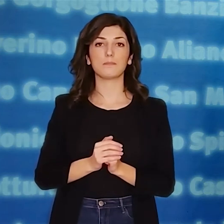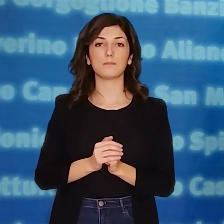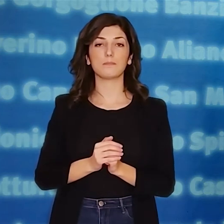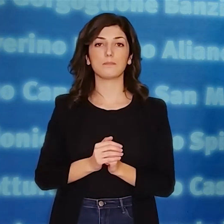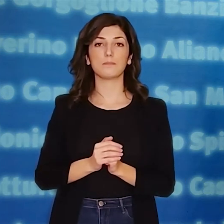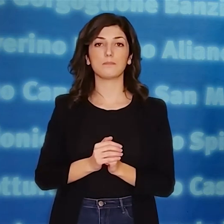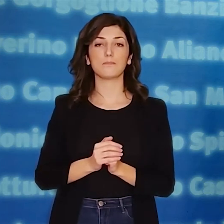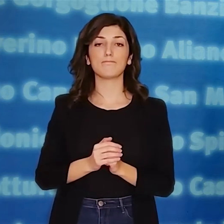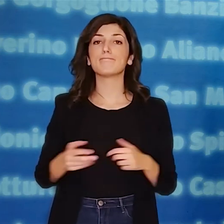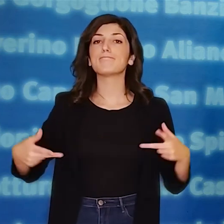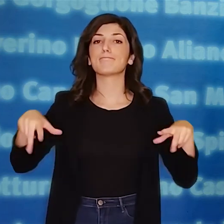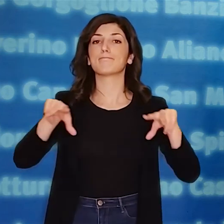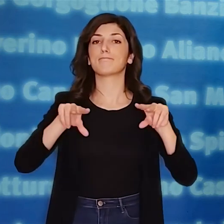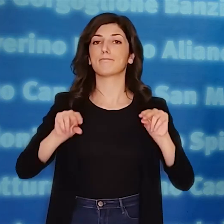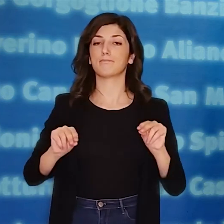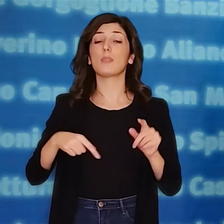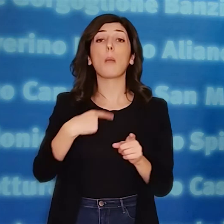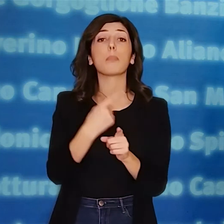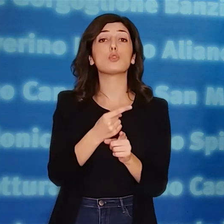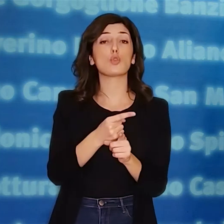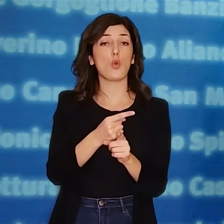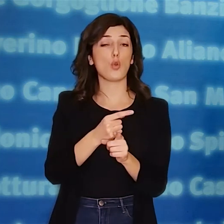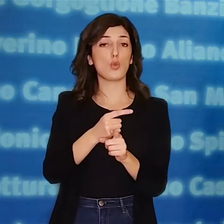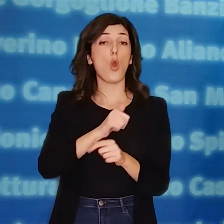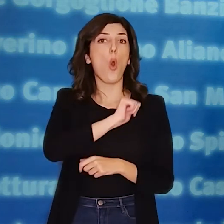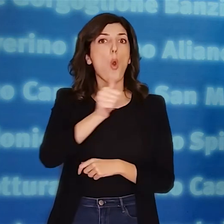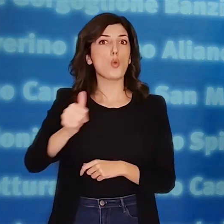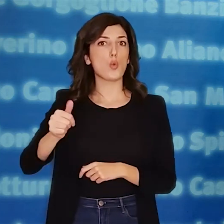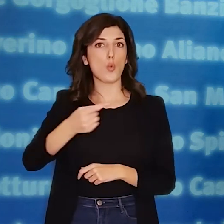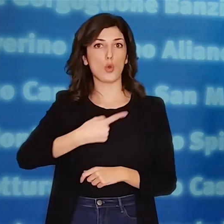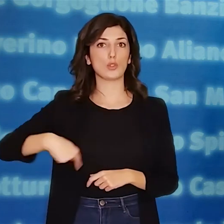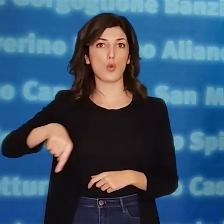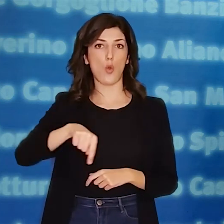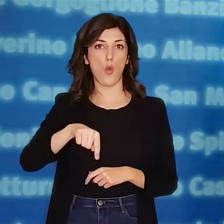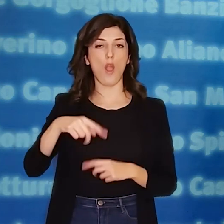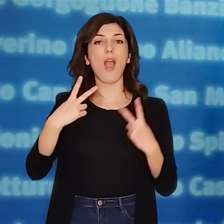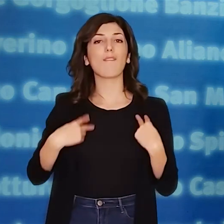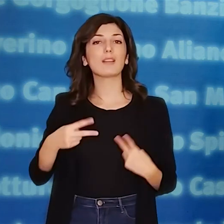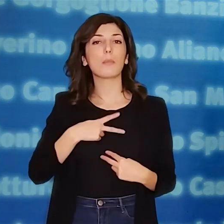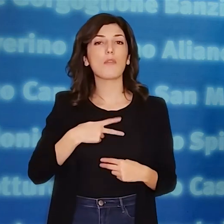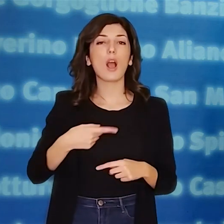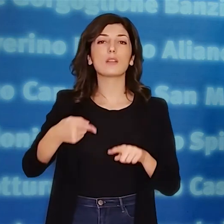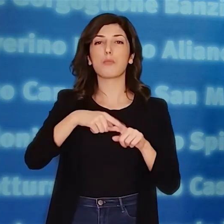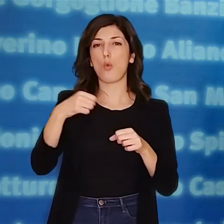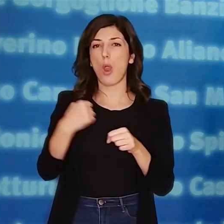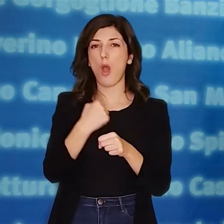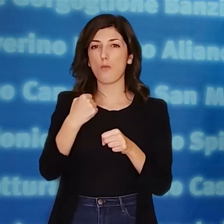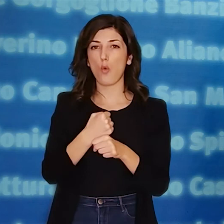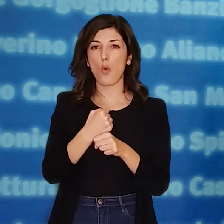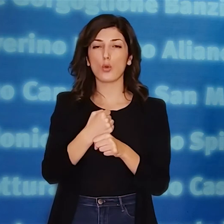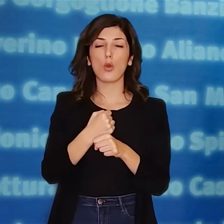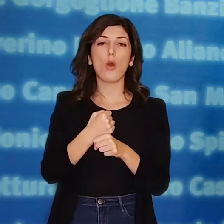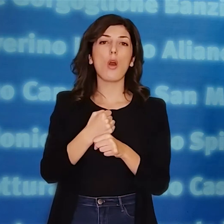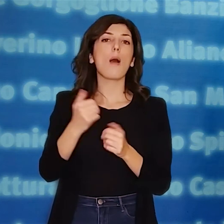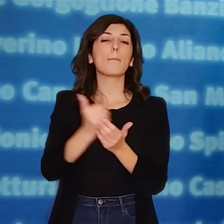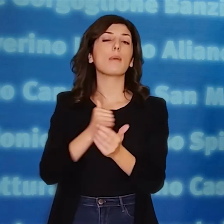si ribadisce l'esigenza civica da parte di ciascuno di noi nella vita privata e nell'ambito